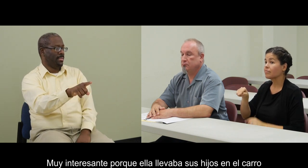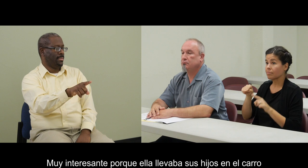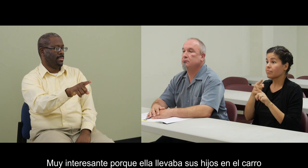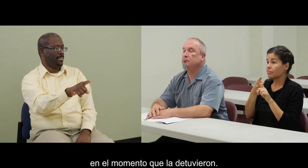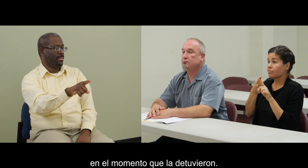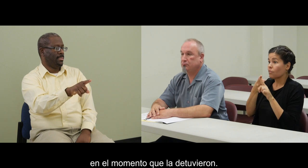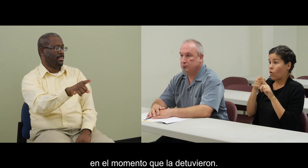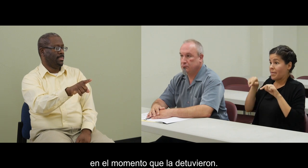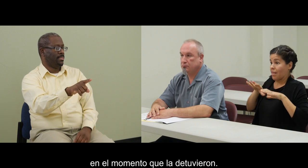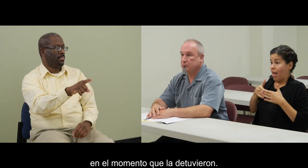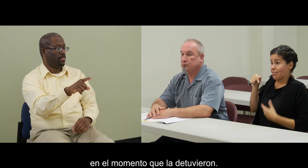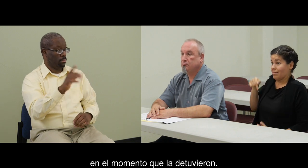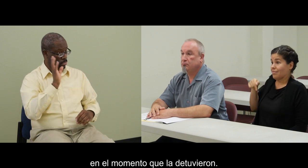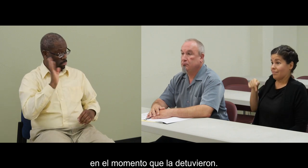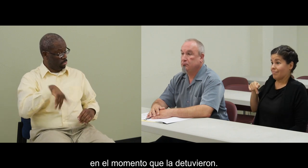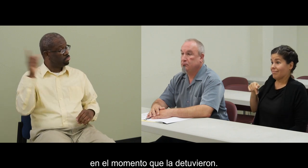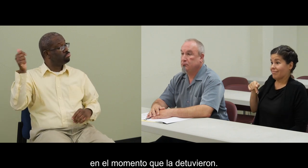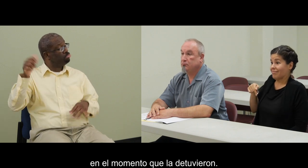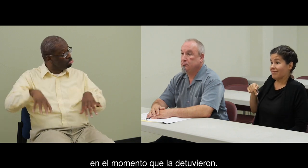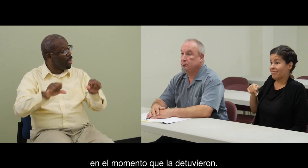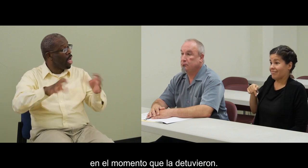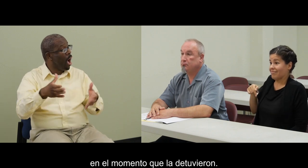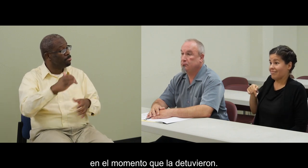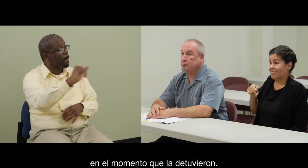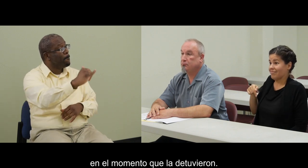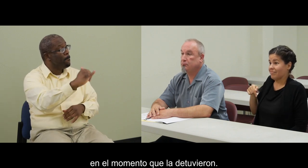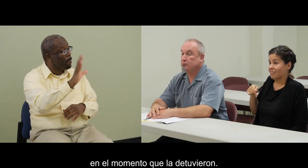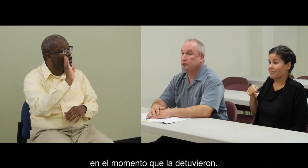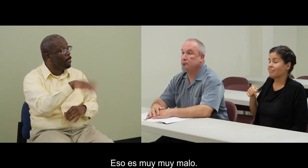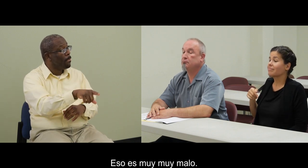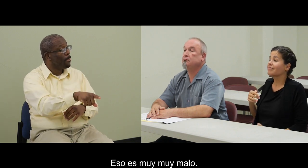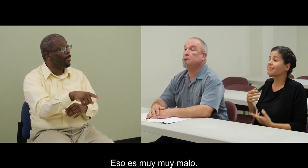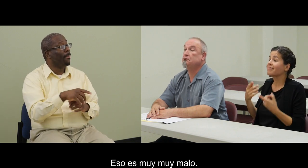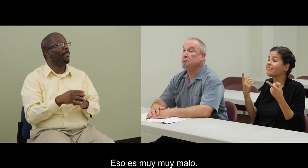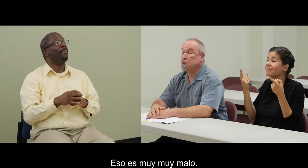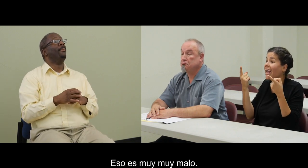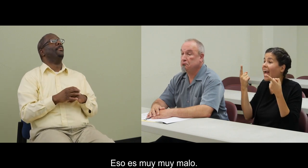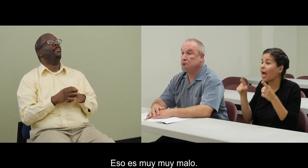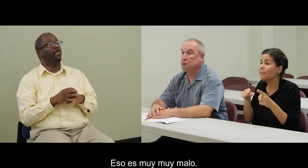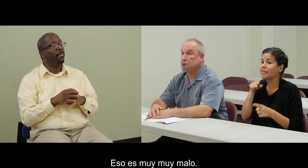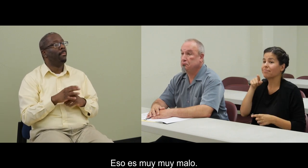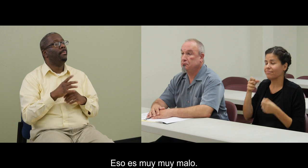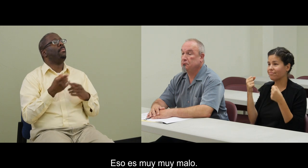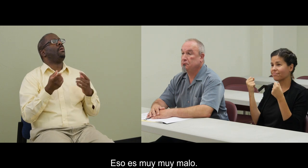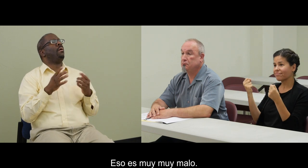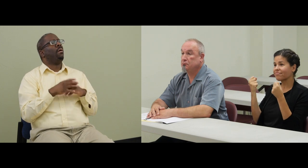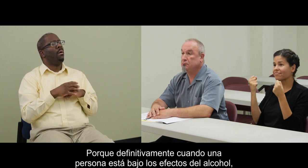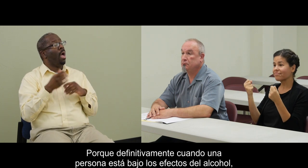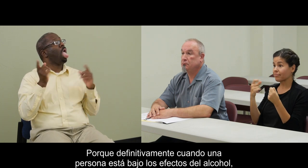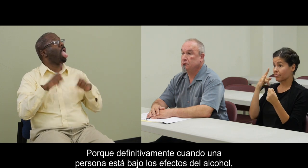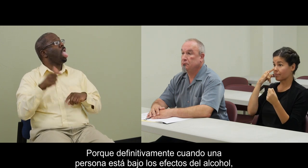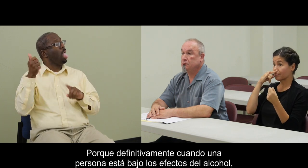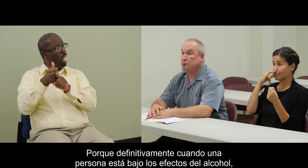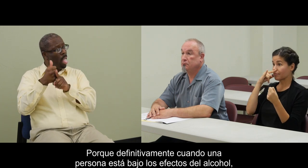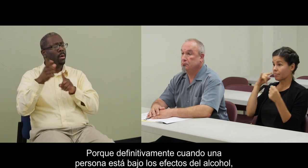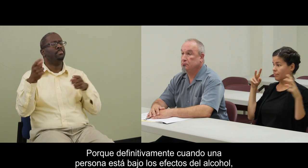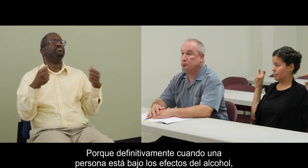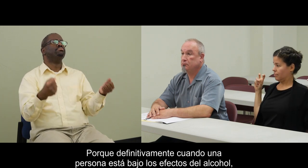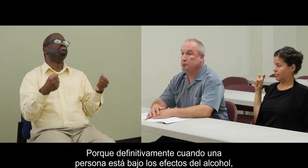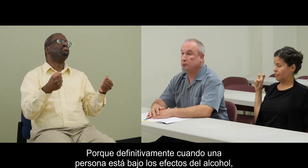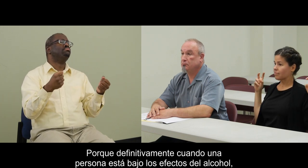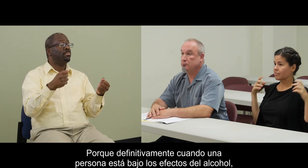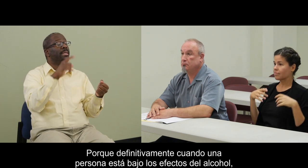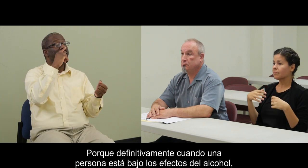hijos en el carro en el momento que la detuvieron. Eso es muy, muy malo. Porque